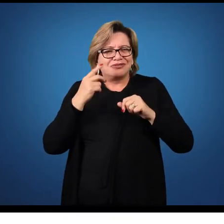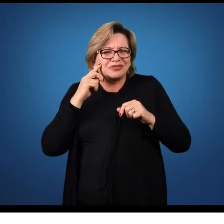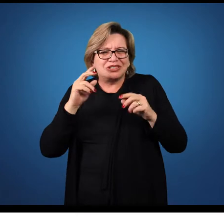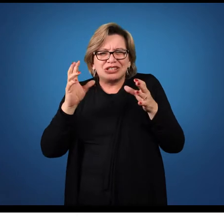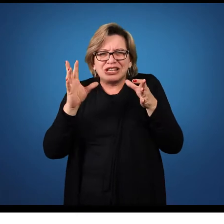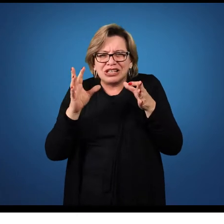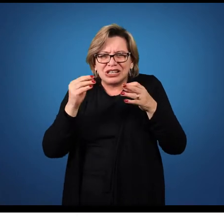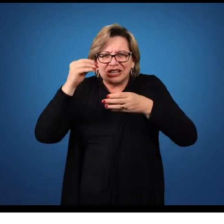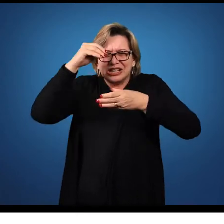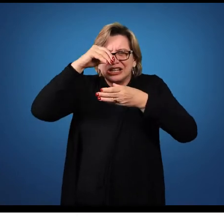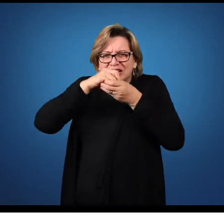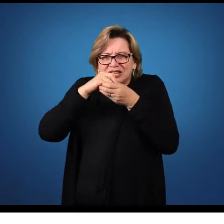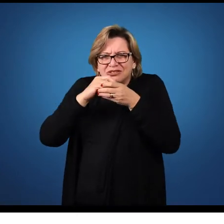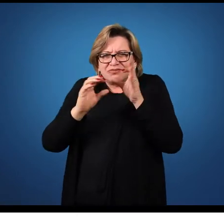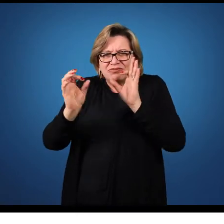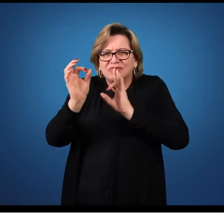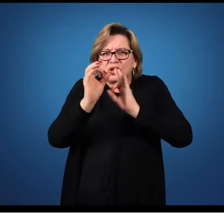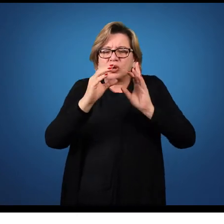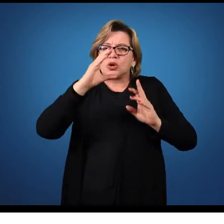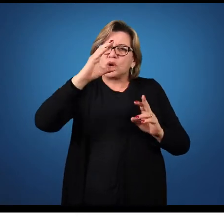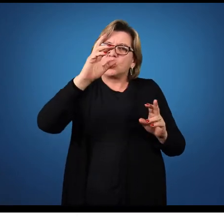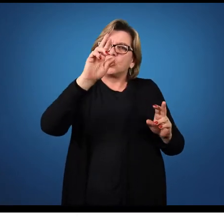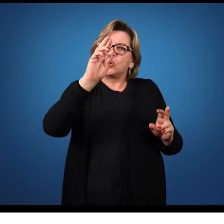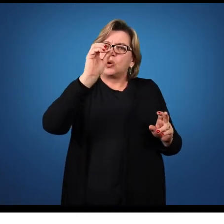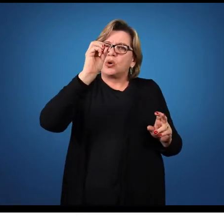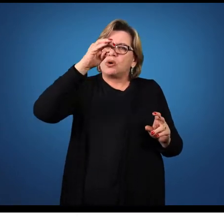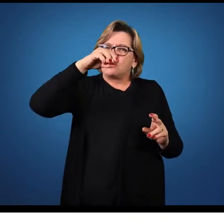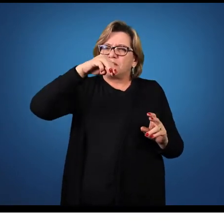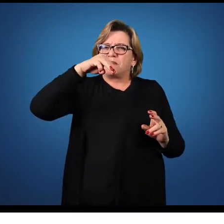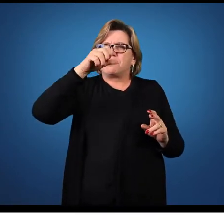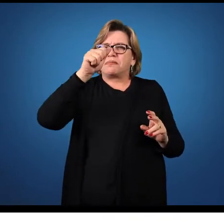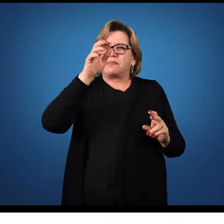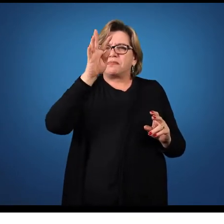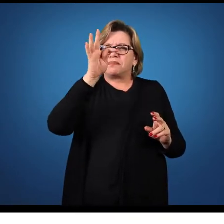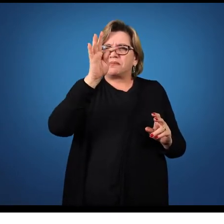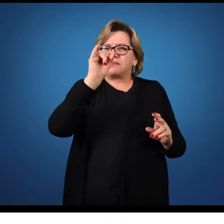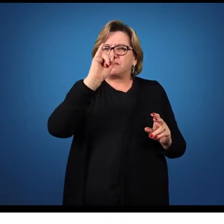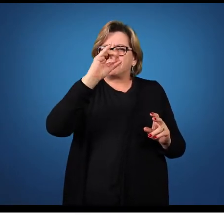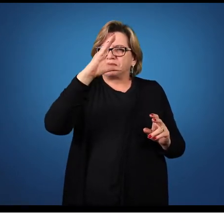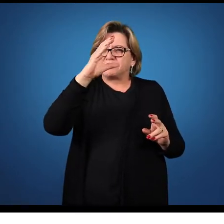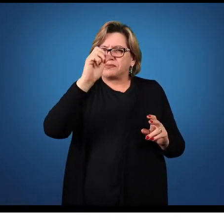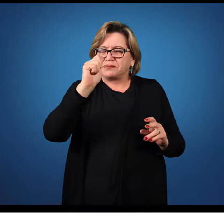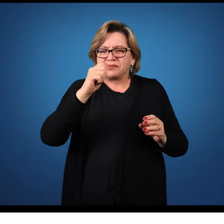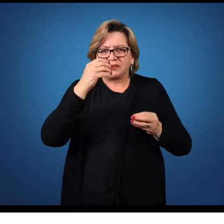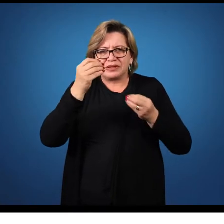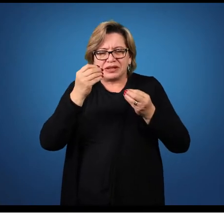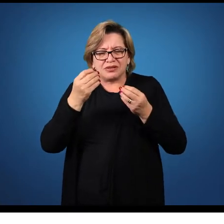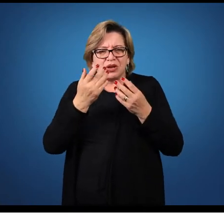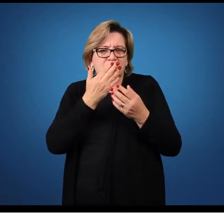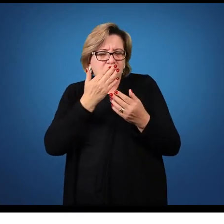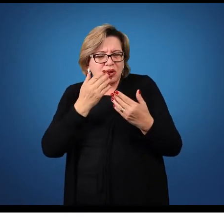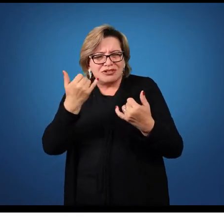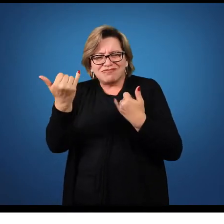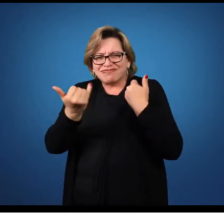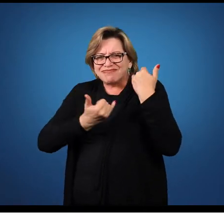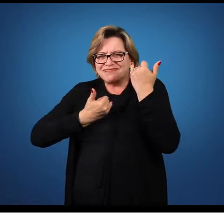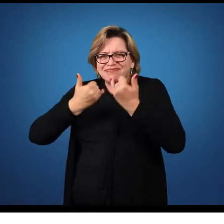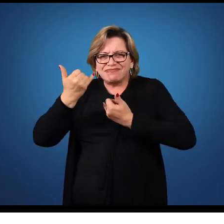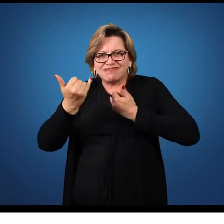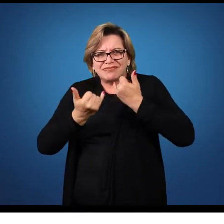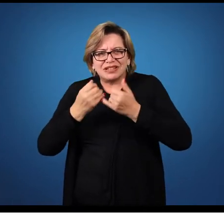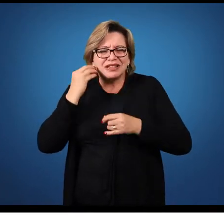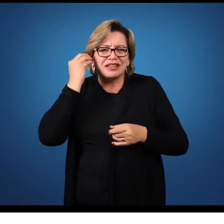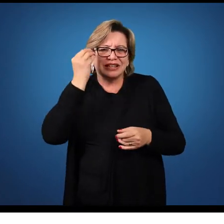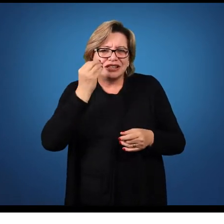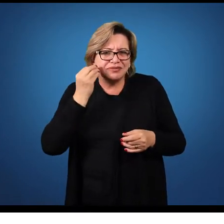estão dentro de uma mesma escala cromática? Essas cores trazem informações de